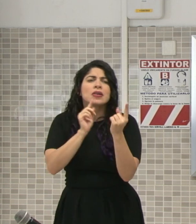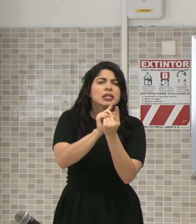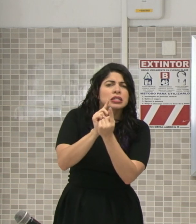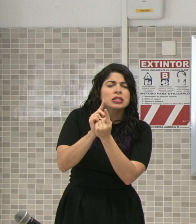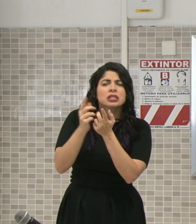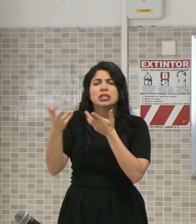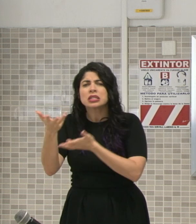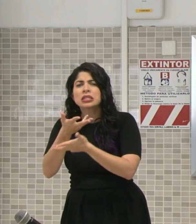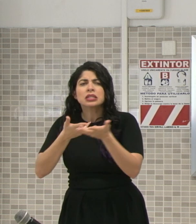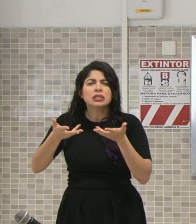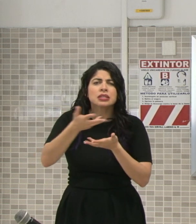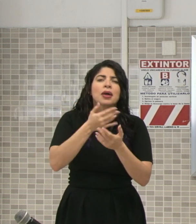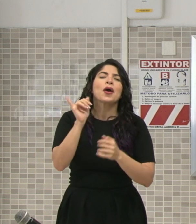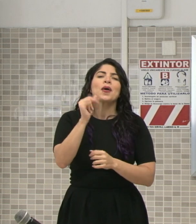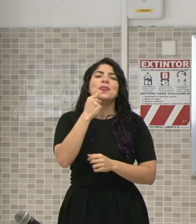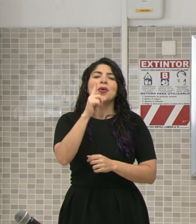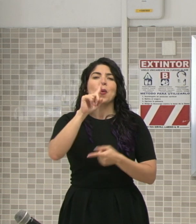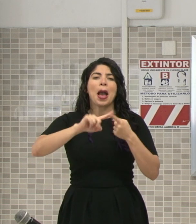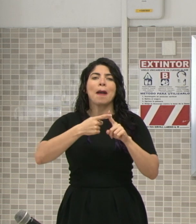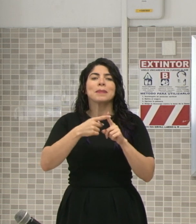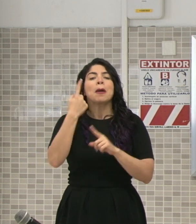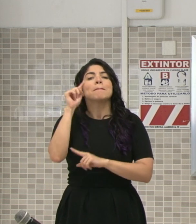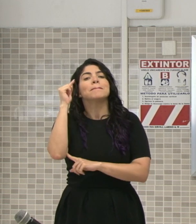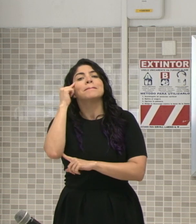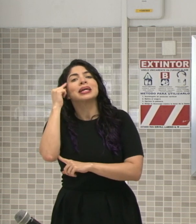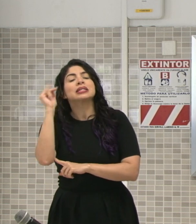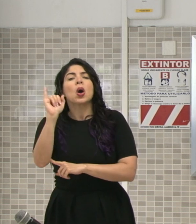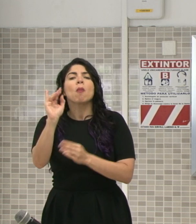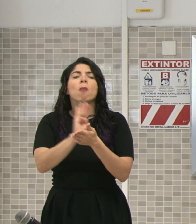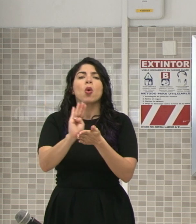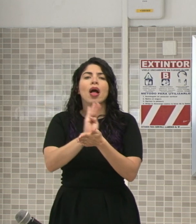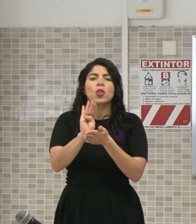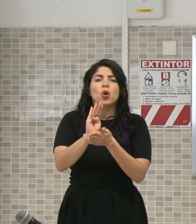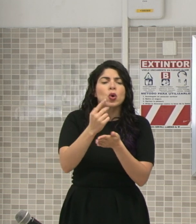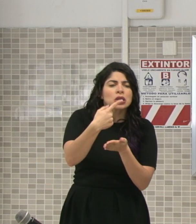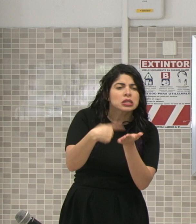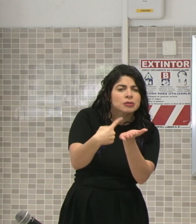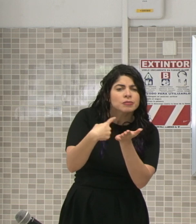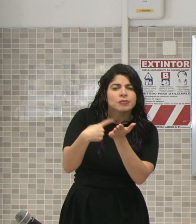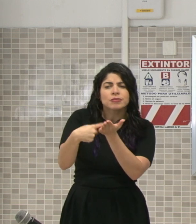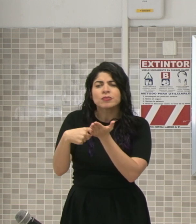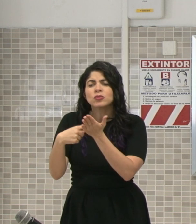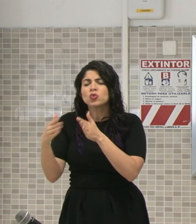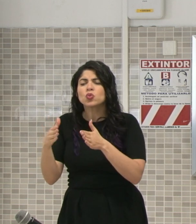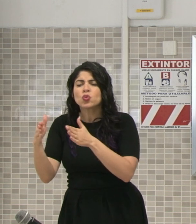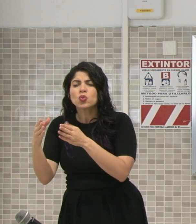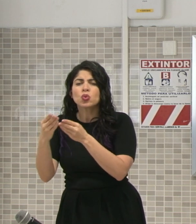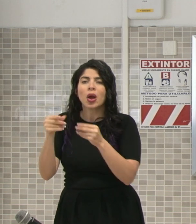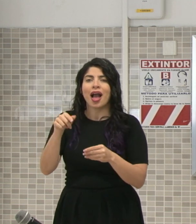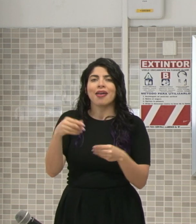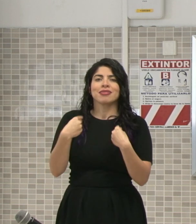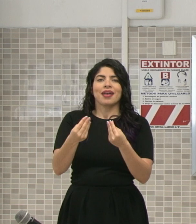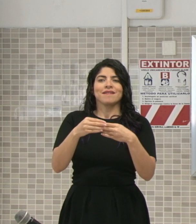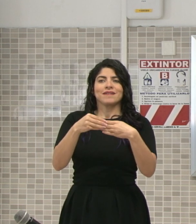buscar, como dice, como decía un amigo mío, para pensar en borrador también rutas y salidas. Eso es parte de la flexibilidad